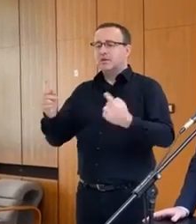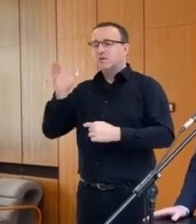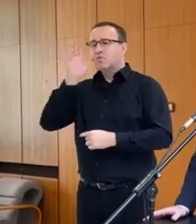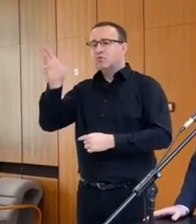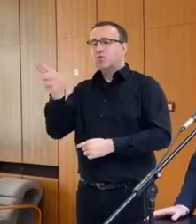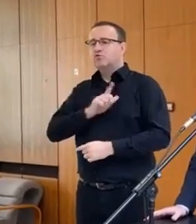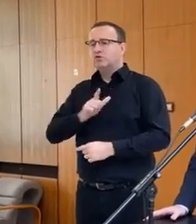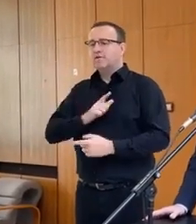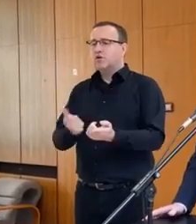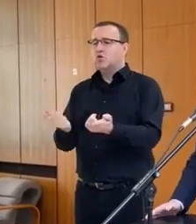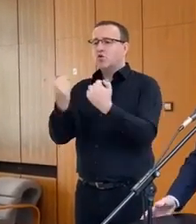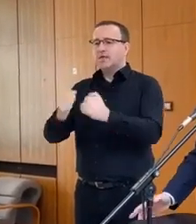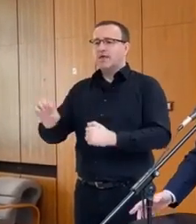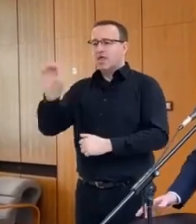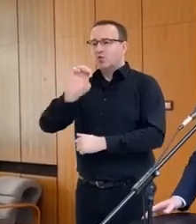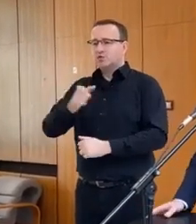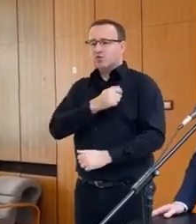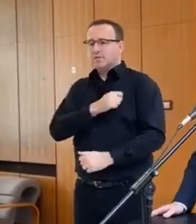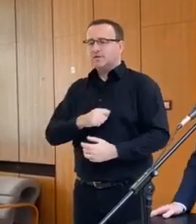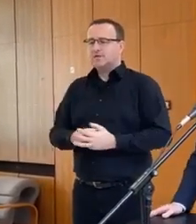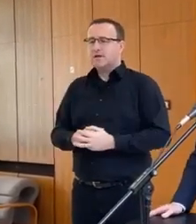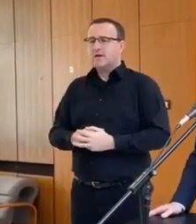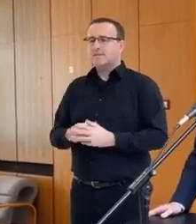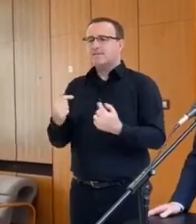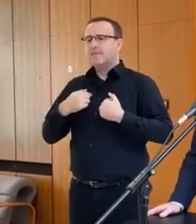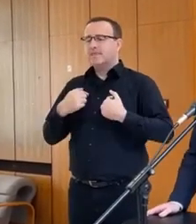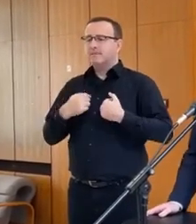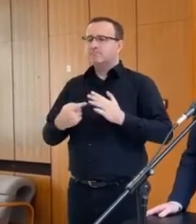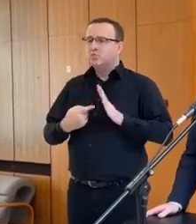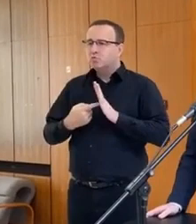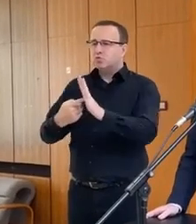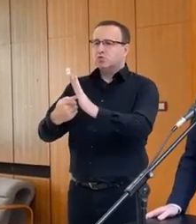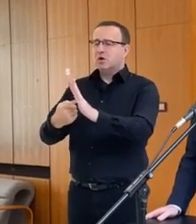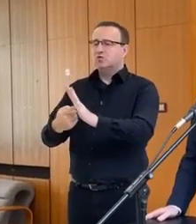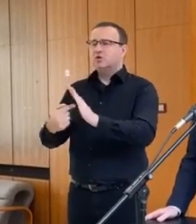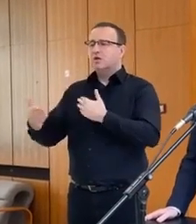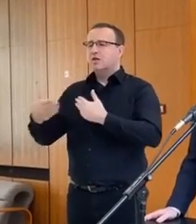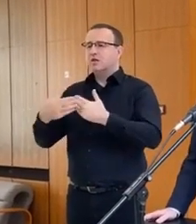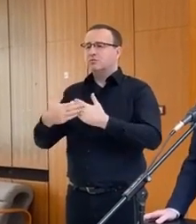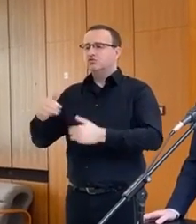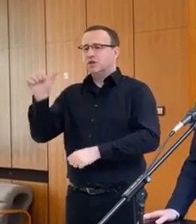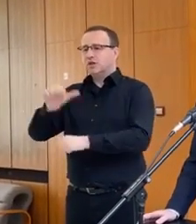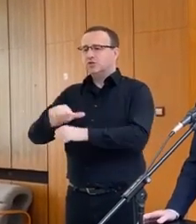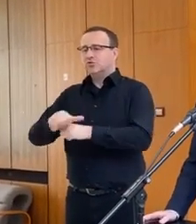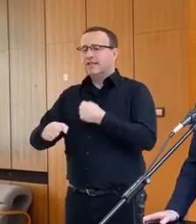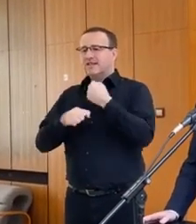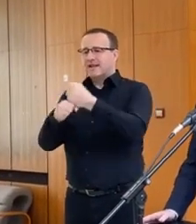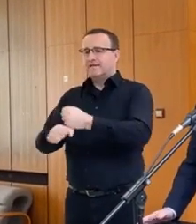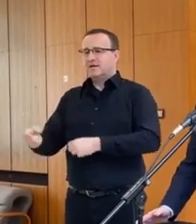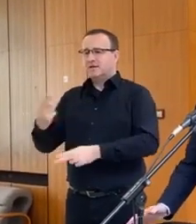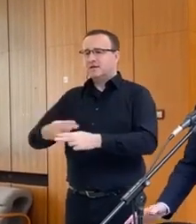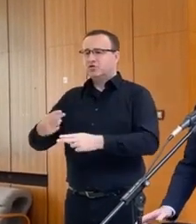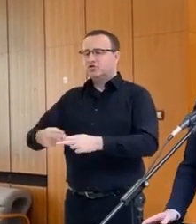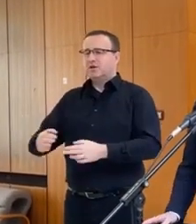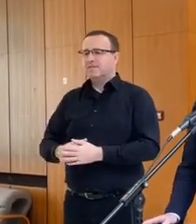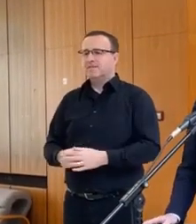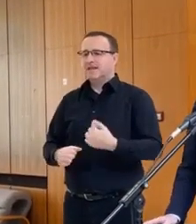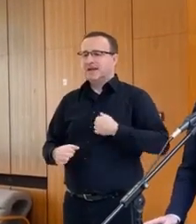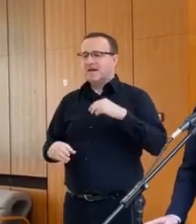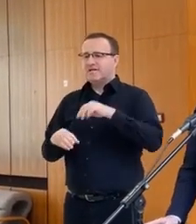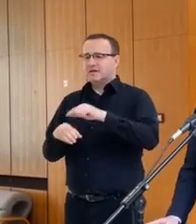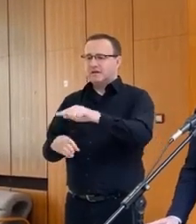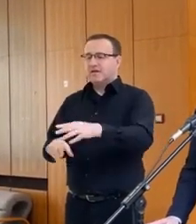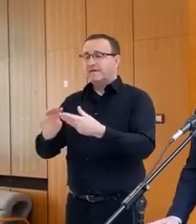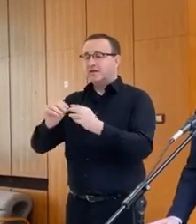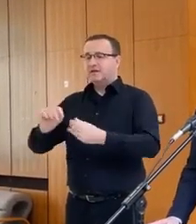očakávať od Európskej komisie, že nám predstaví najbližších týždňov návrh riešenia. Ja som v tejto